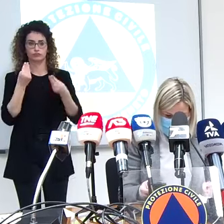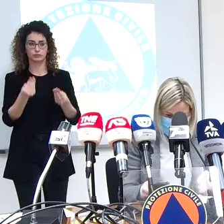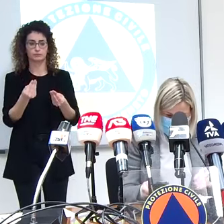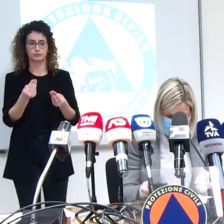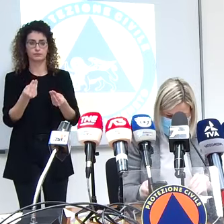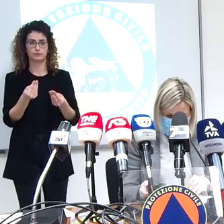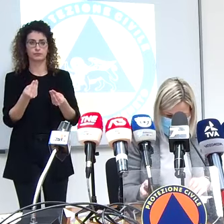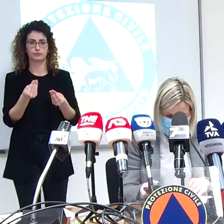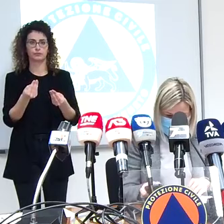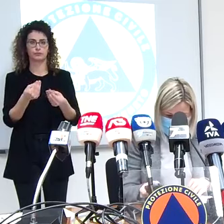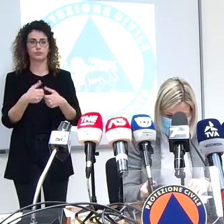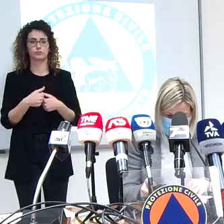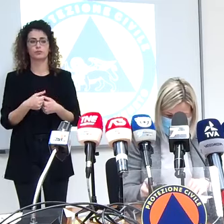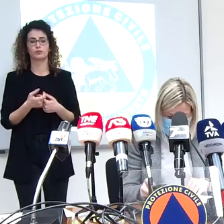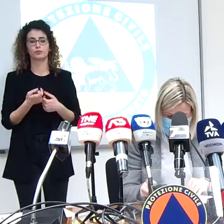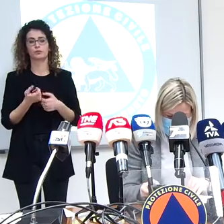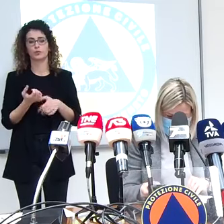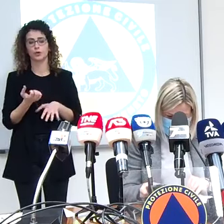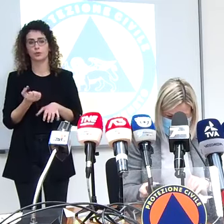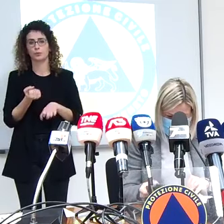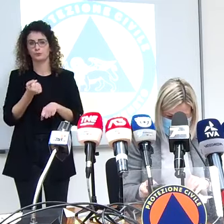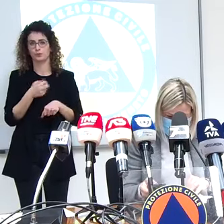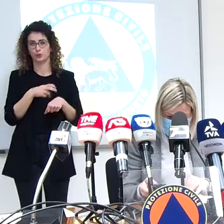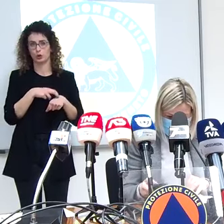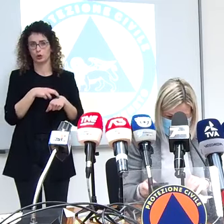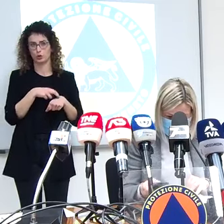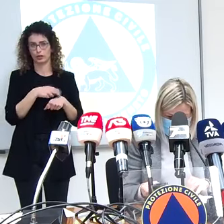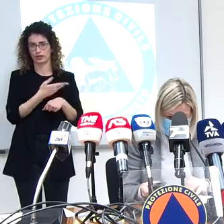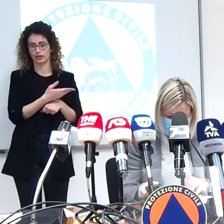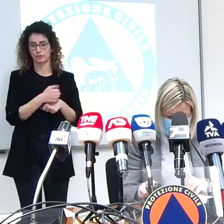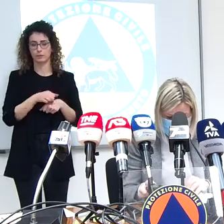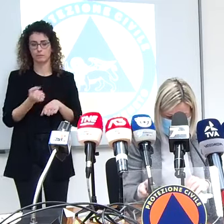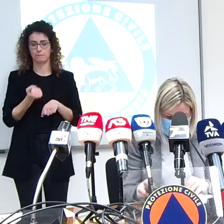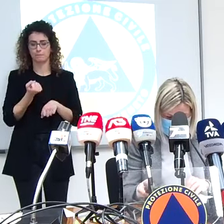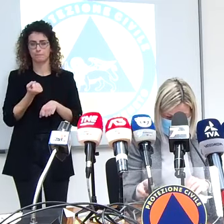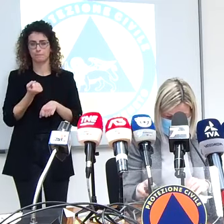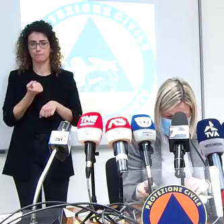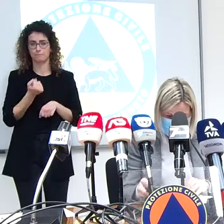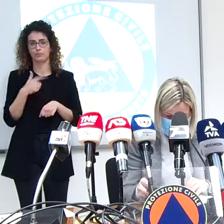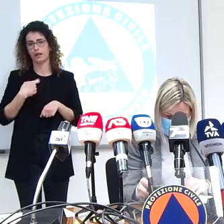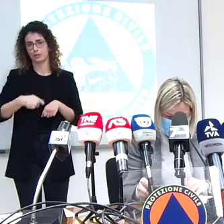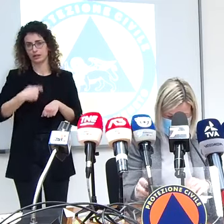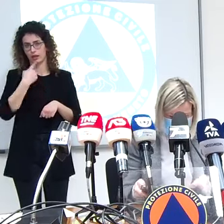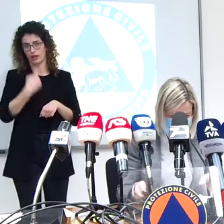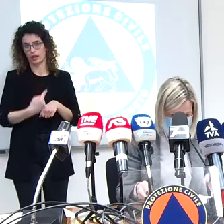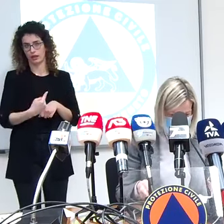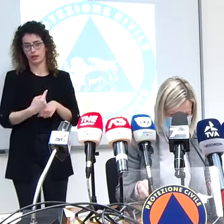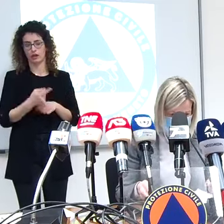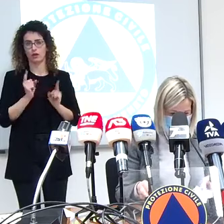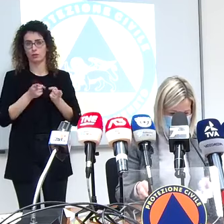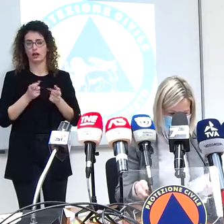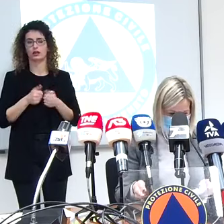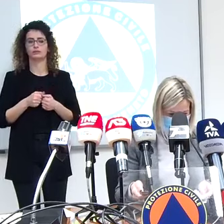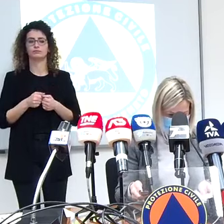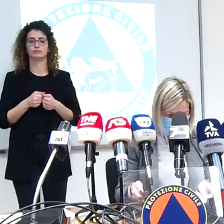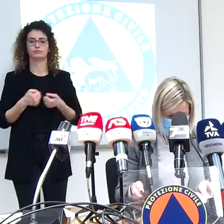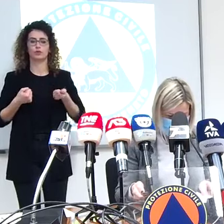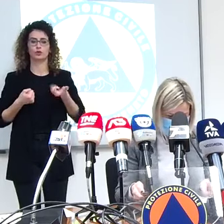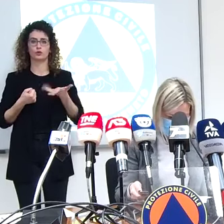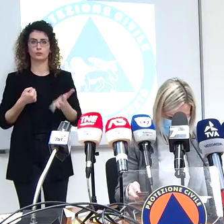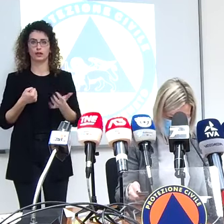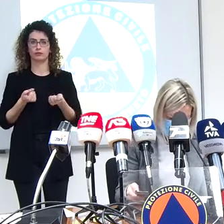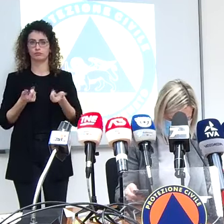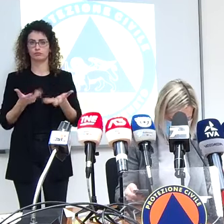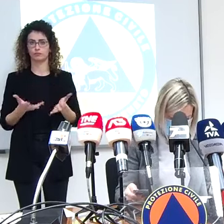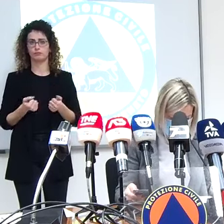un po' quello che dirà la dottoressa Scroccaro è e che diceva il presidente è quella relativamente ai numeri che noi vediamo